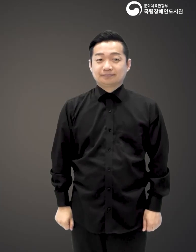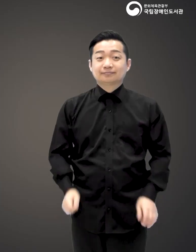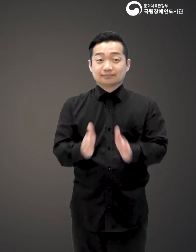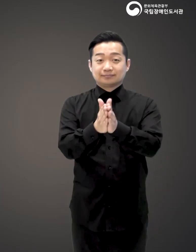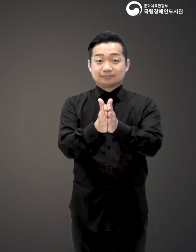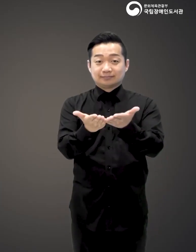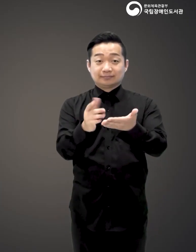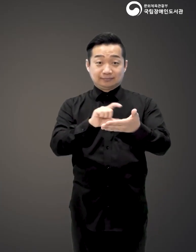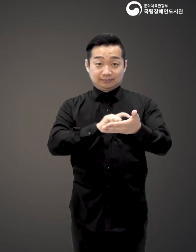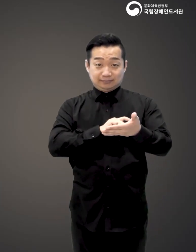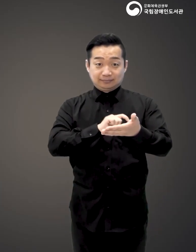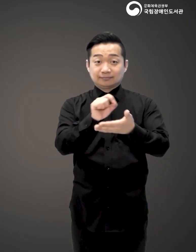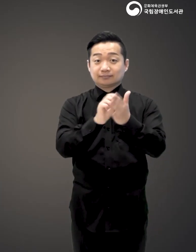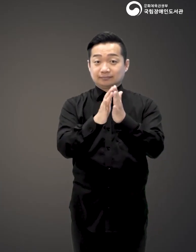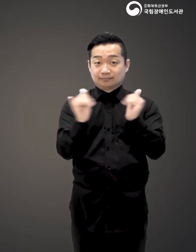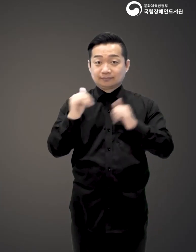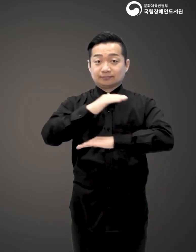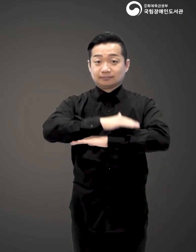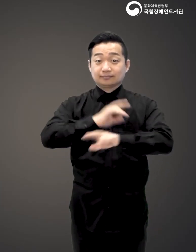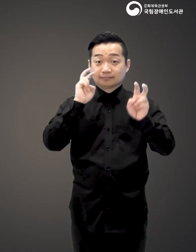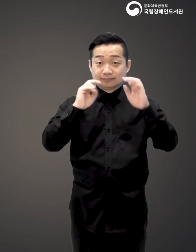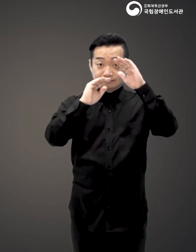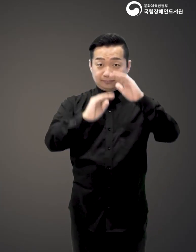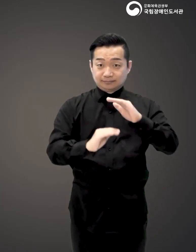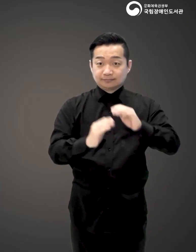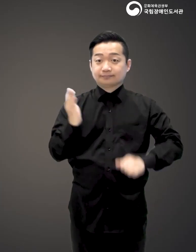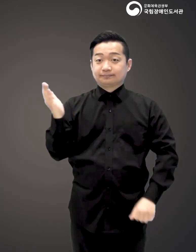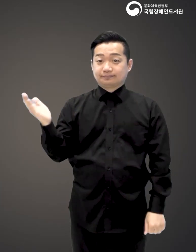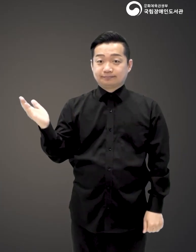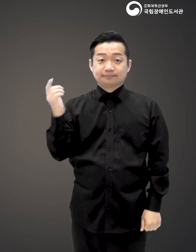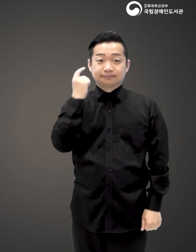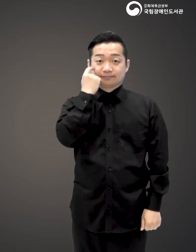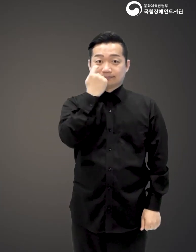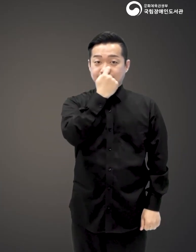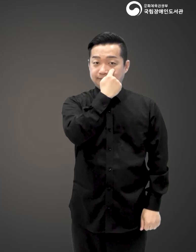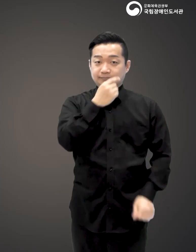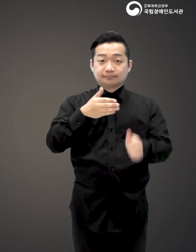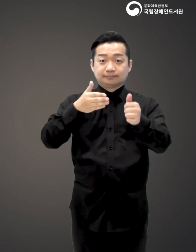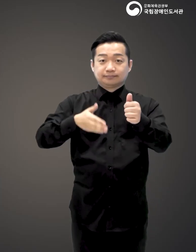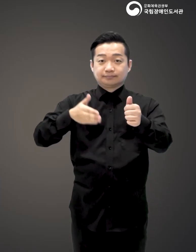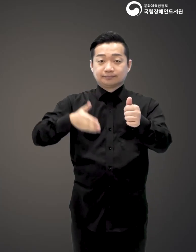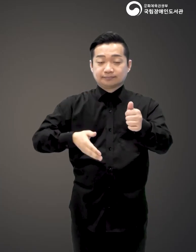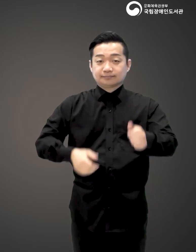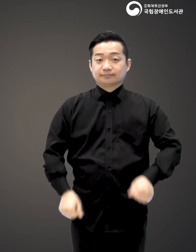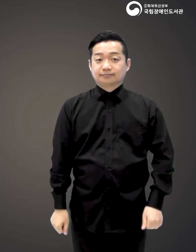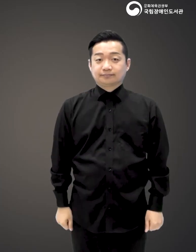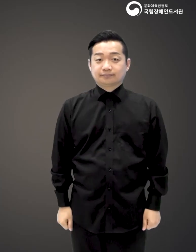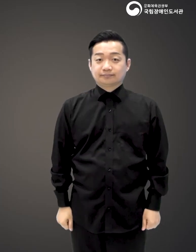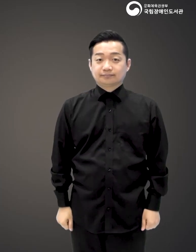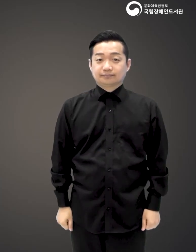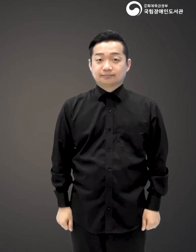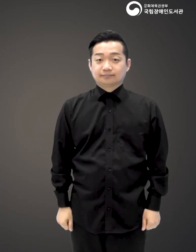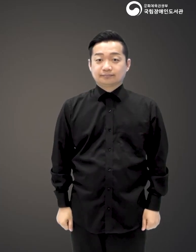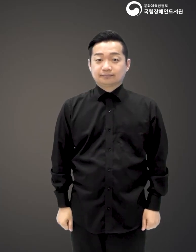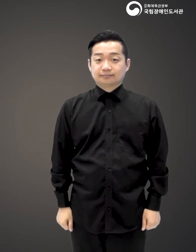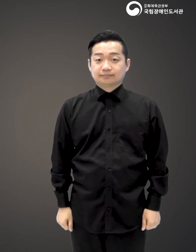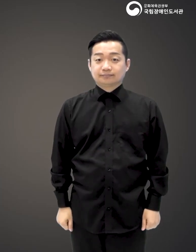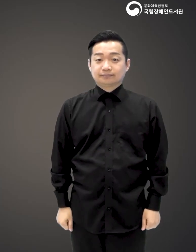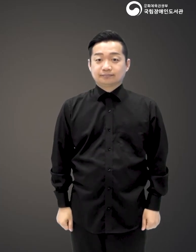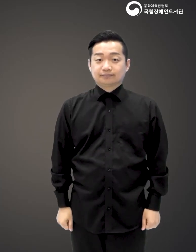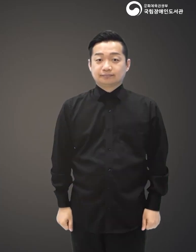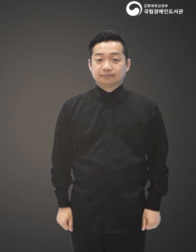도서명 모든 생명은 아름답다 너도 그래 저자 야나기사와 게이코